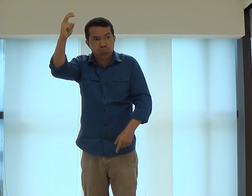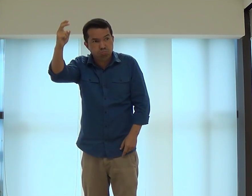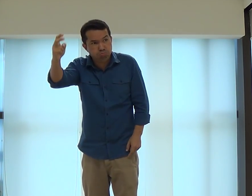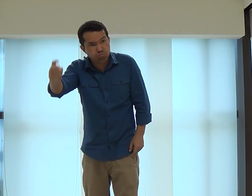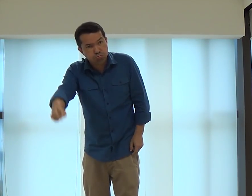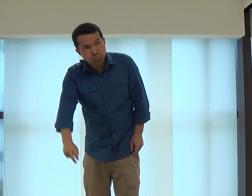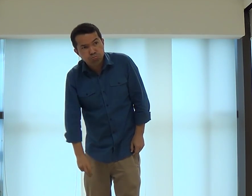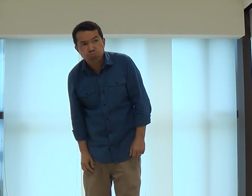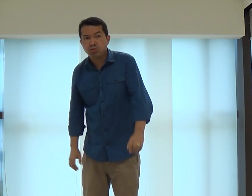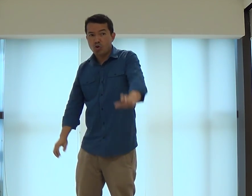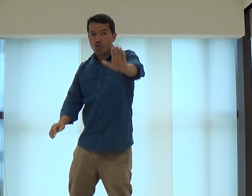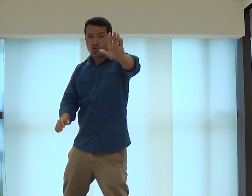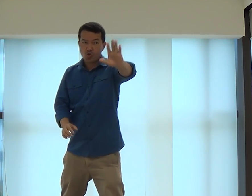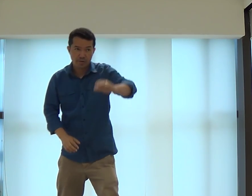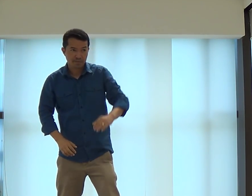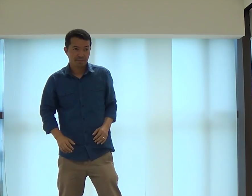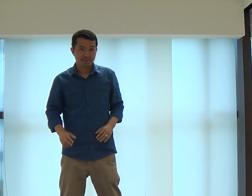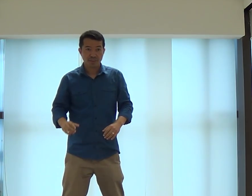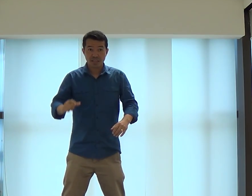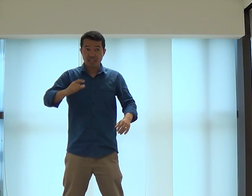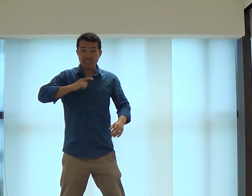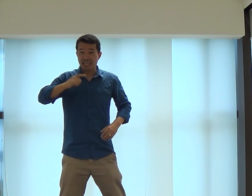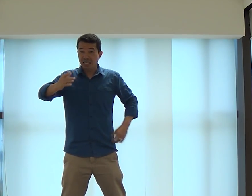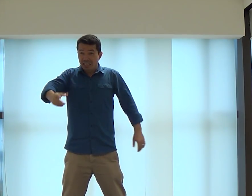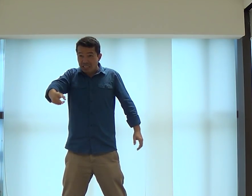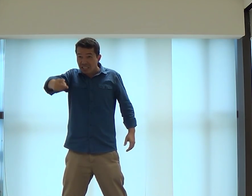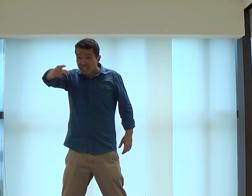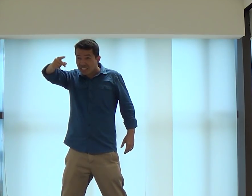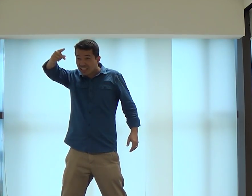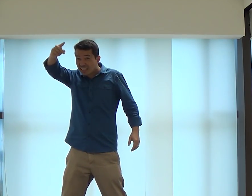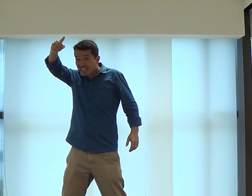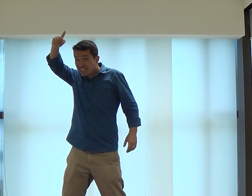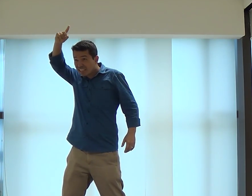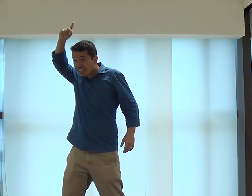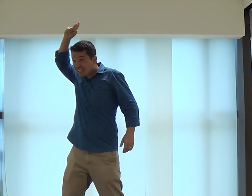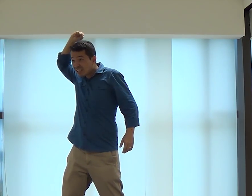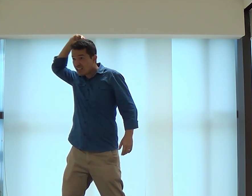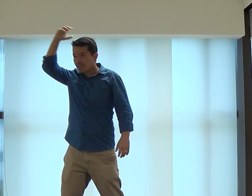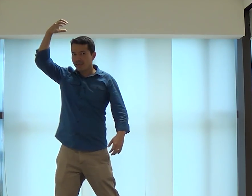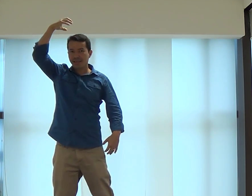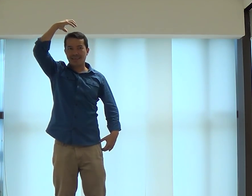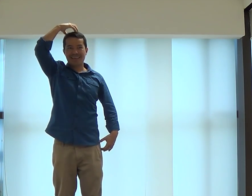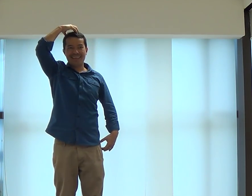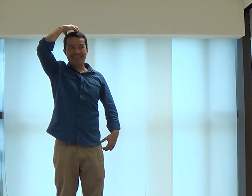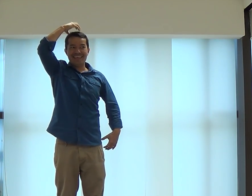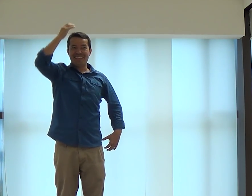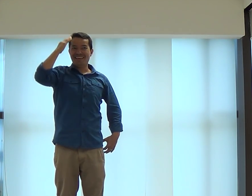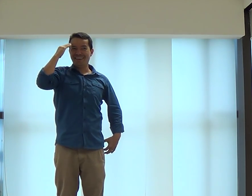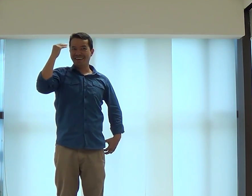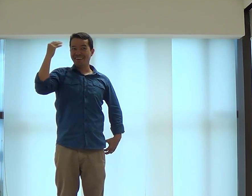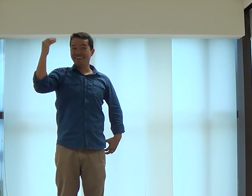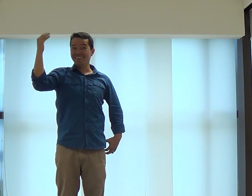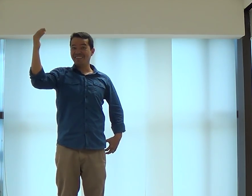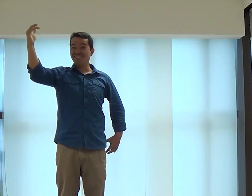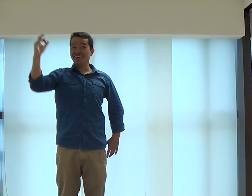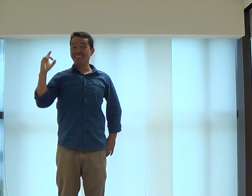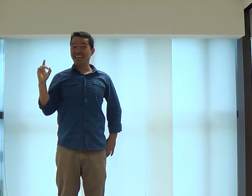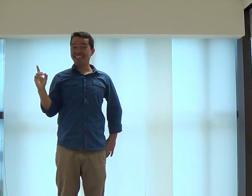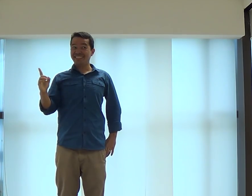Isso, ele era uma pessoa muito inteligente. Então, lá atrás, lá, voltando ao tempo,